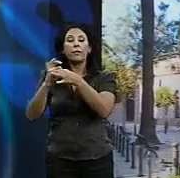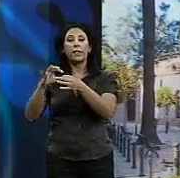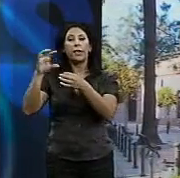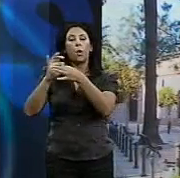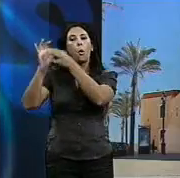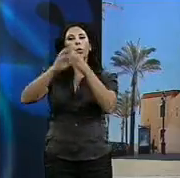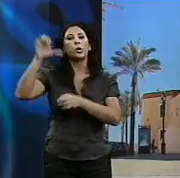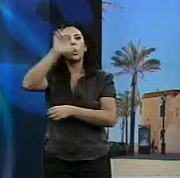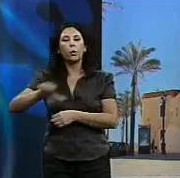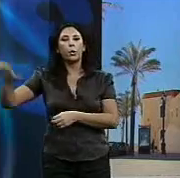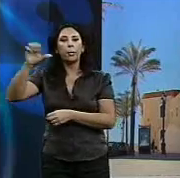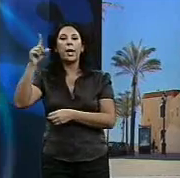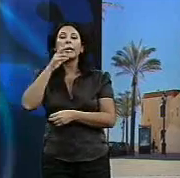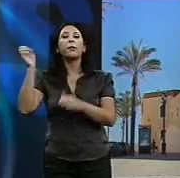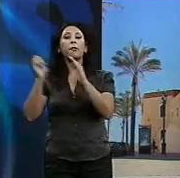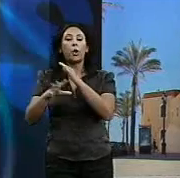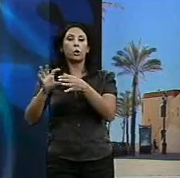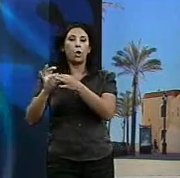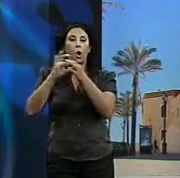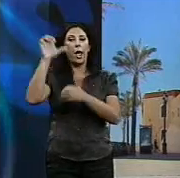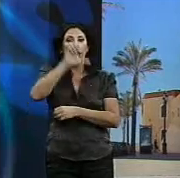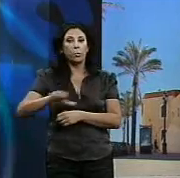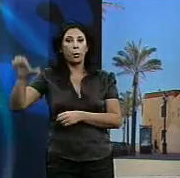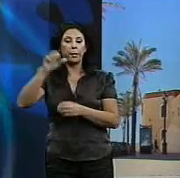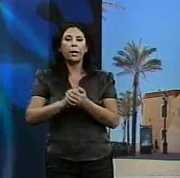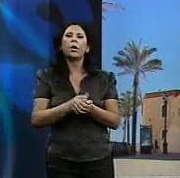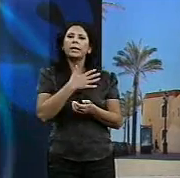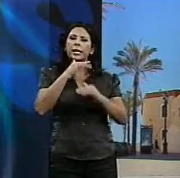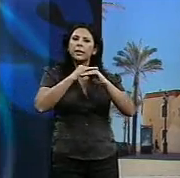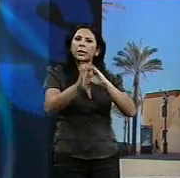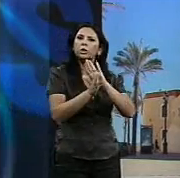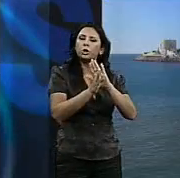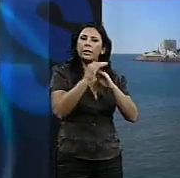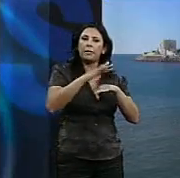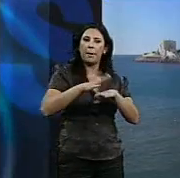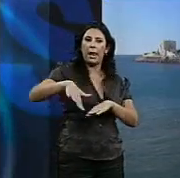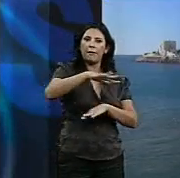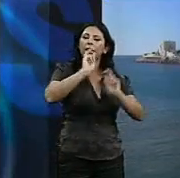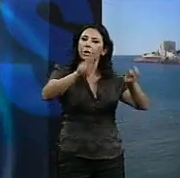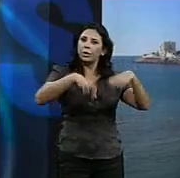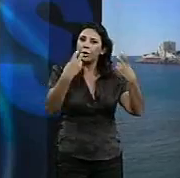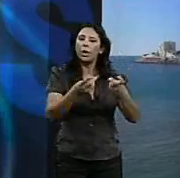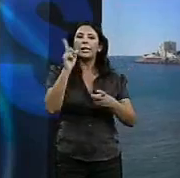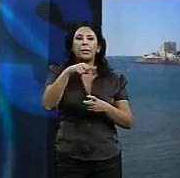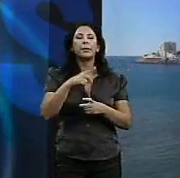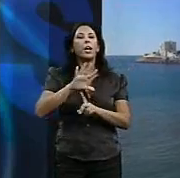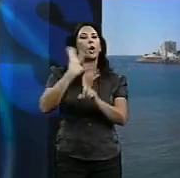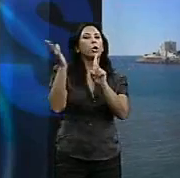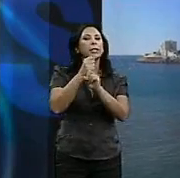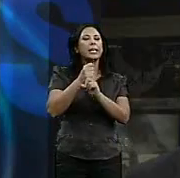Regional pretende conseguir un desarrollo urbano sostenible para estos barrios y lograr la regeneración económica y social de la zona. Una de